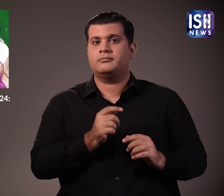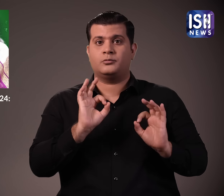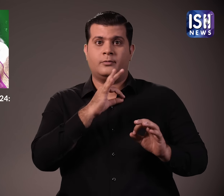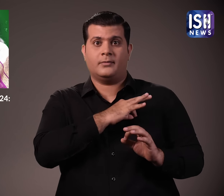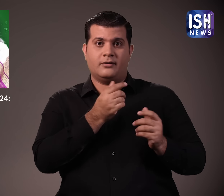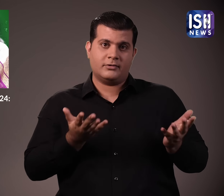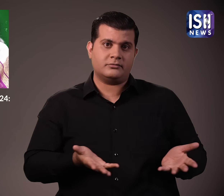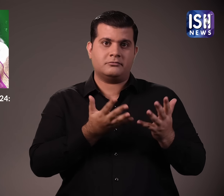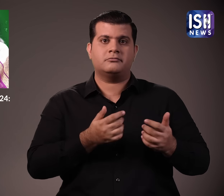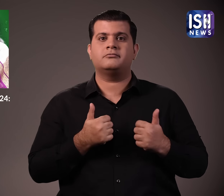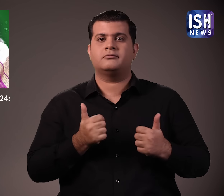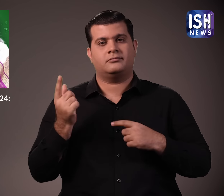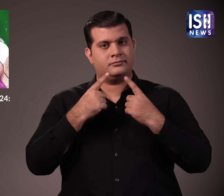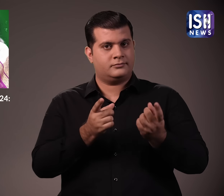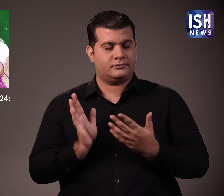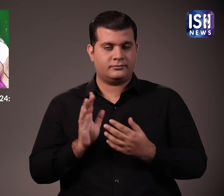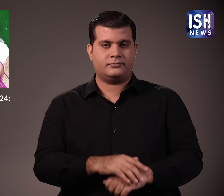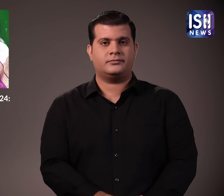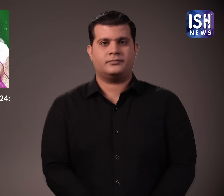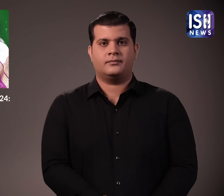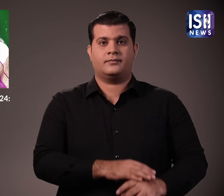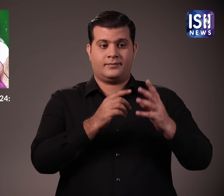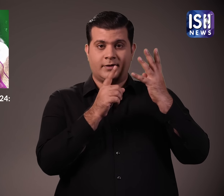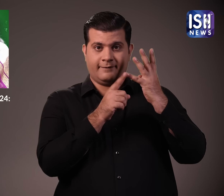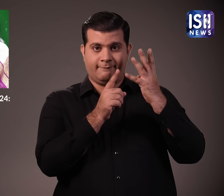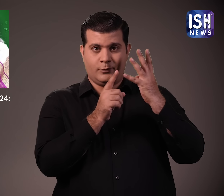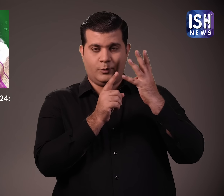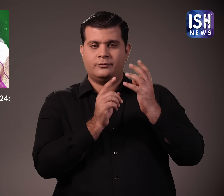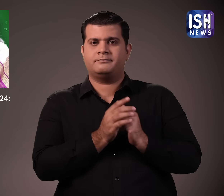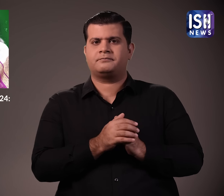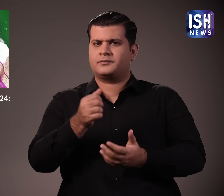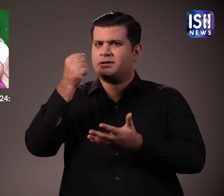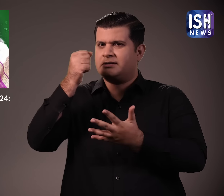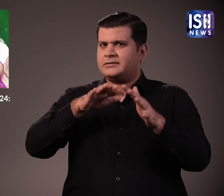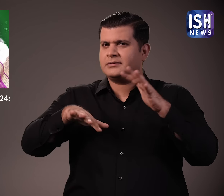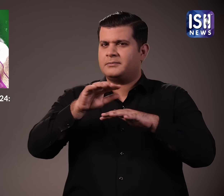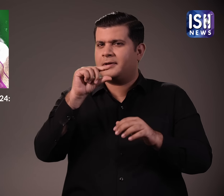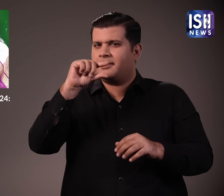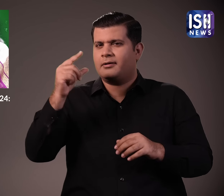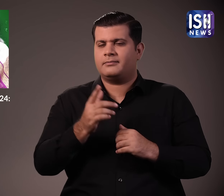ये समर्थन का एक अच्छा रूप है ये सरकार की इंटर्ण्शिप योजना है